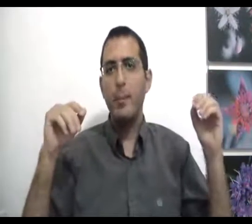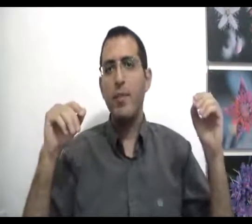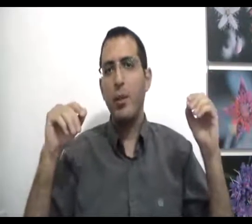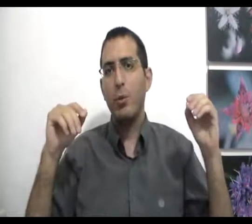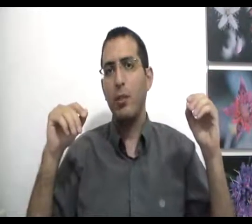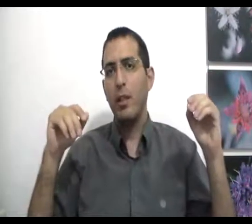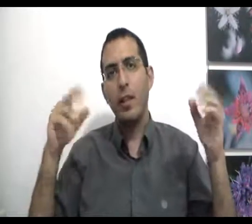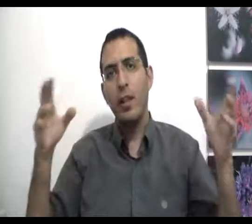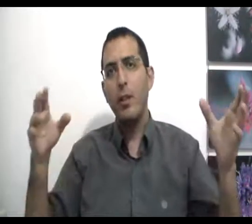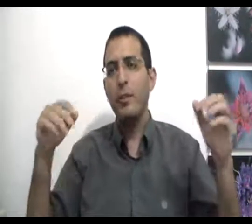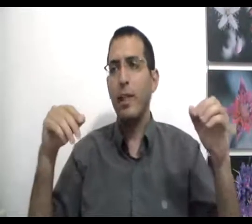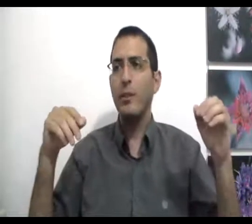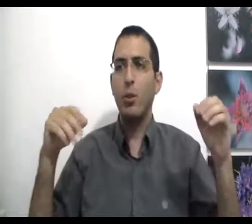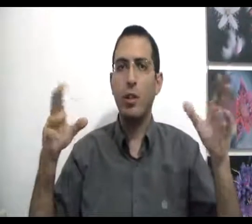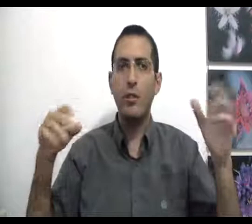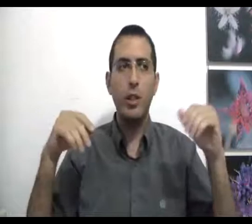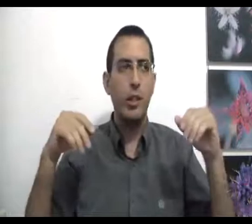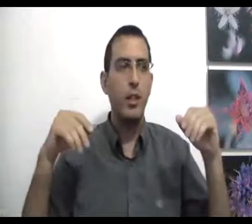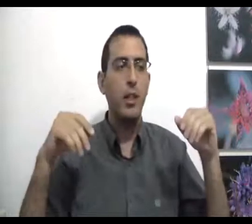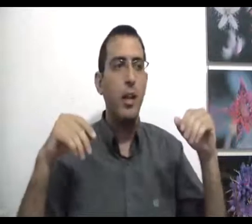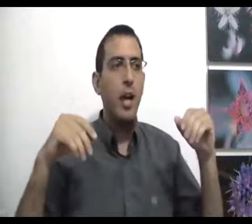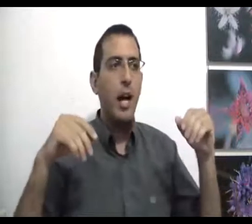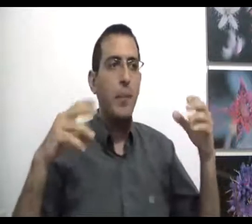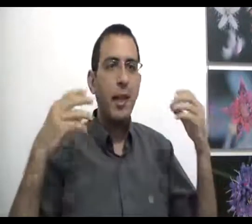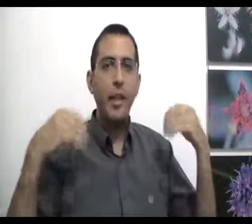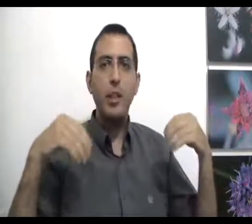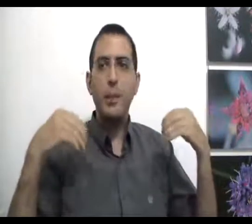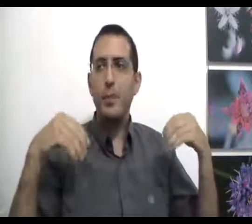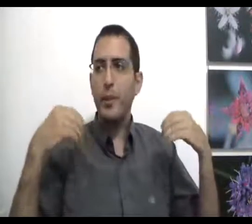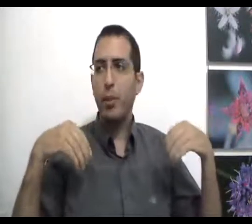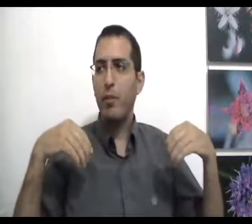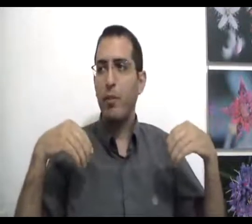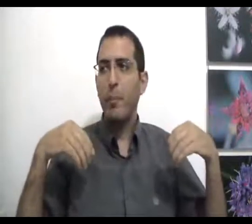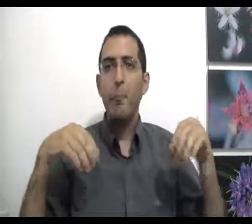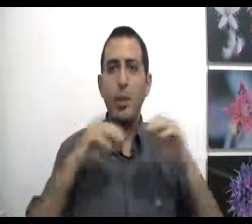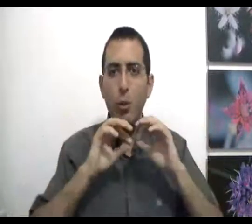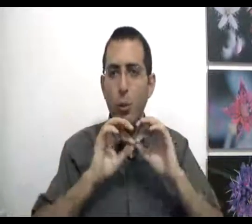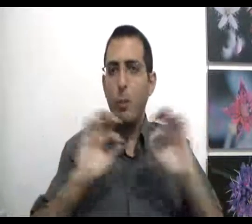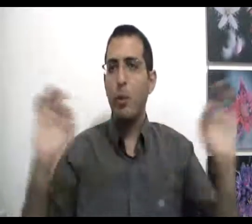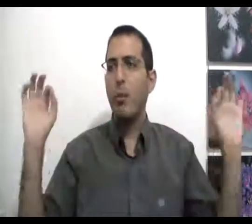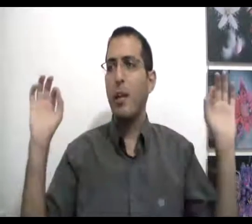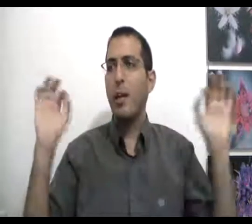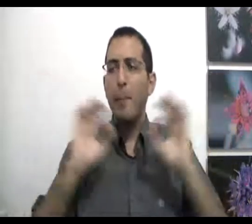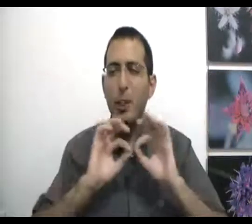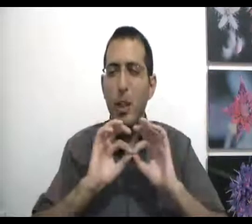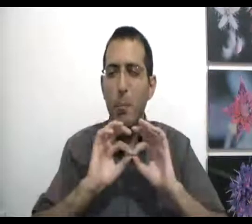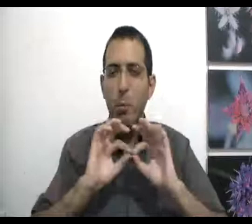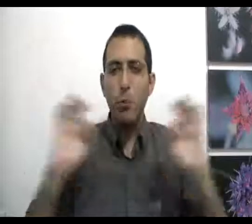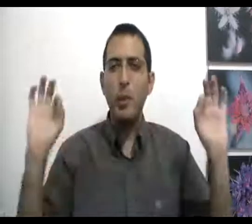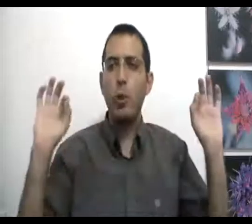מביאה לו תרופה? כי אני רוצה לעזור לו עכשיו נשאל שאלה האם את תרגיש שהיא מצמיך טוב בדיוק באותו מידה בשלמות בדיוק